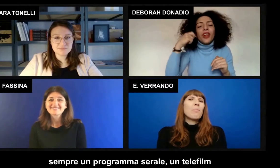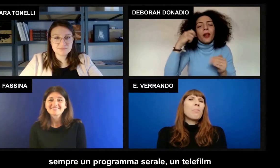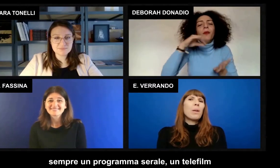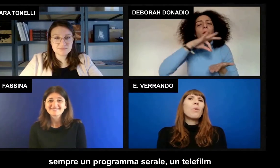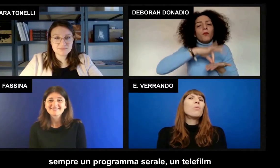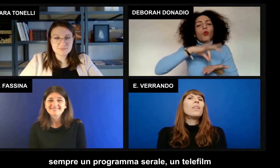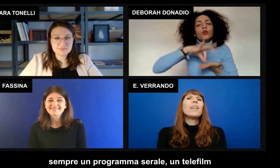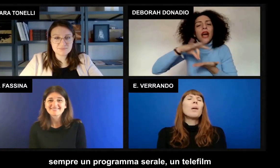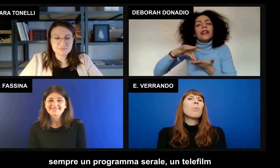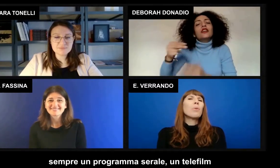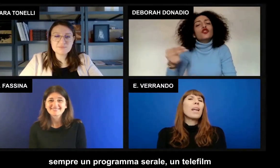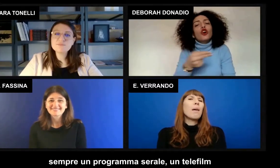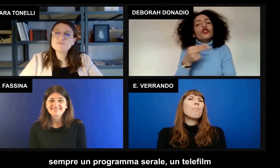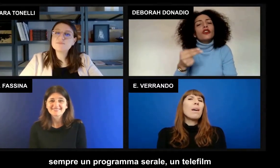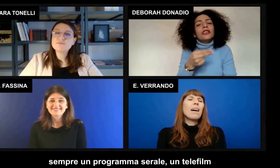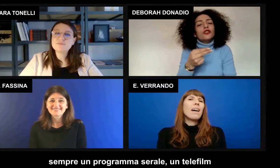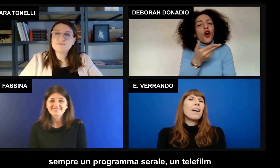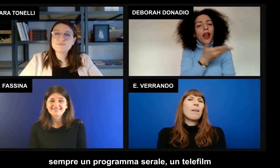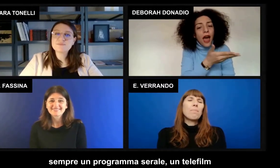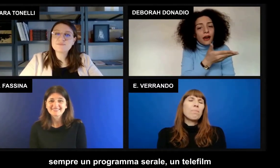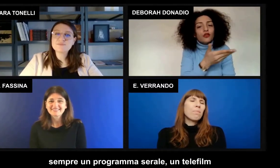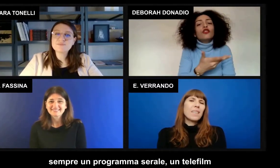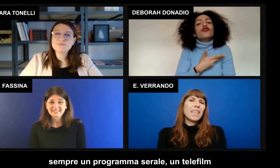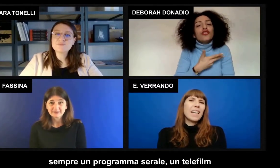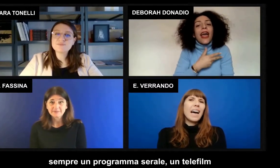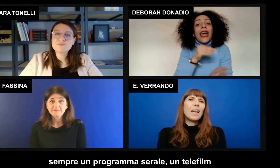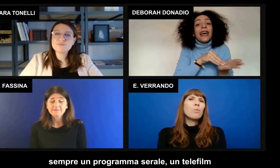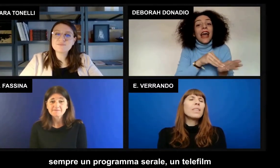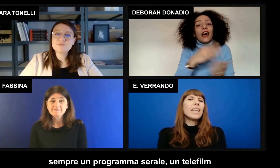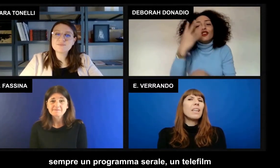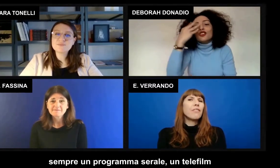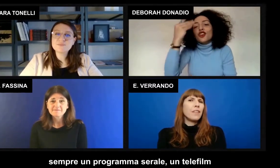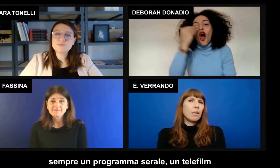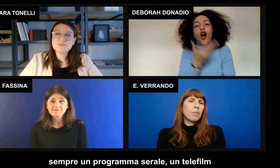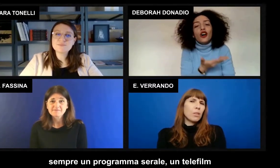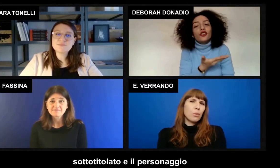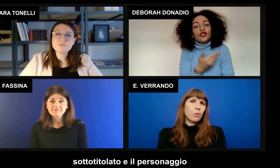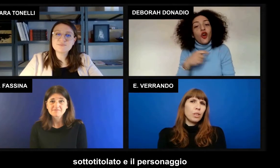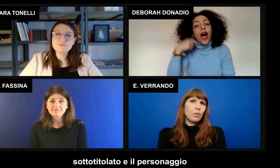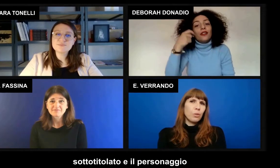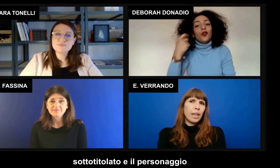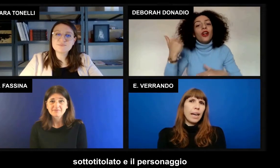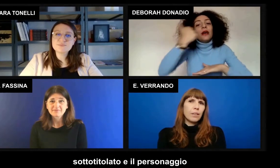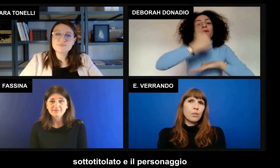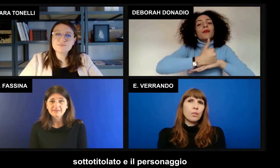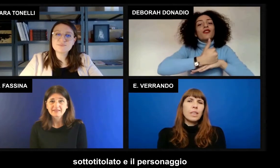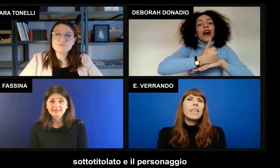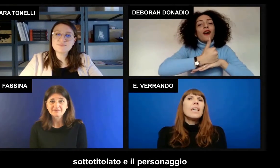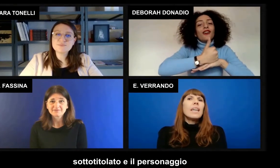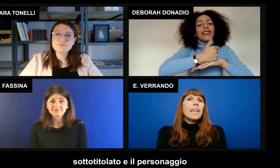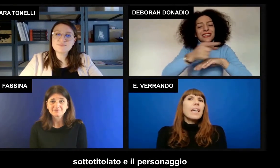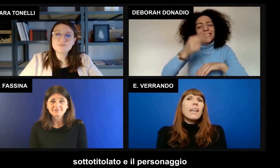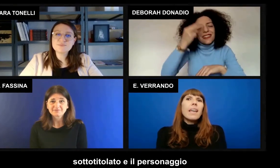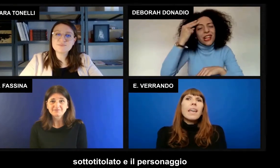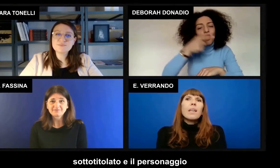sempre un programma serale, un telefilm sottotitolato. E il